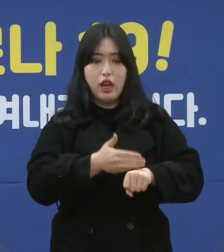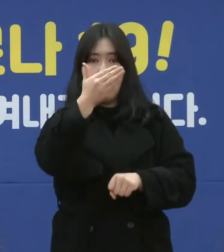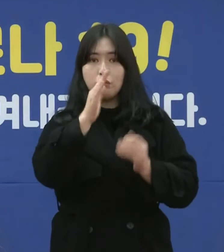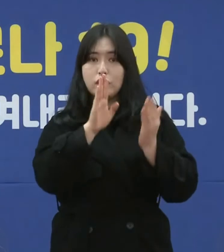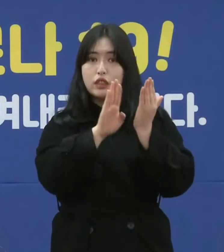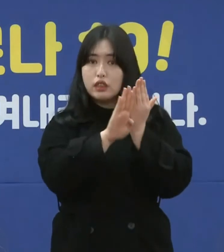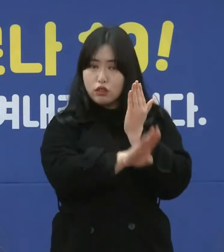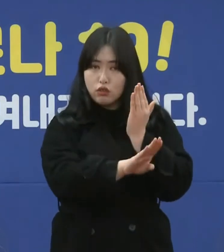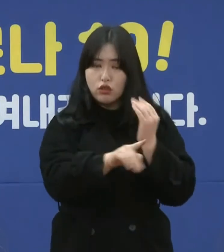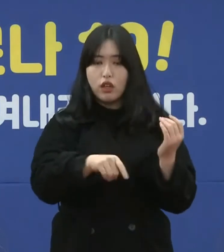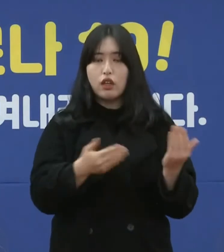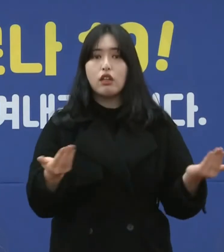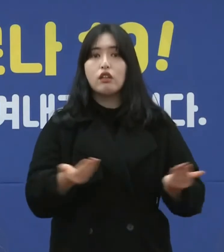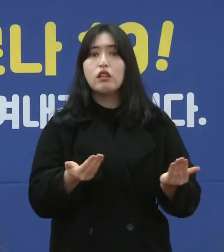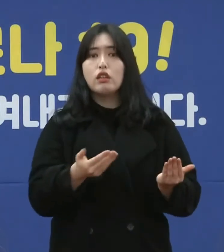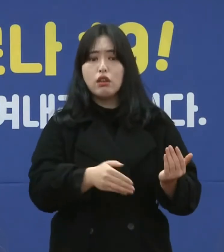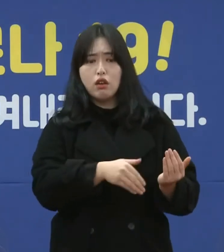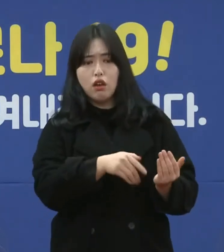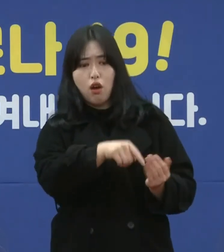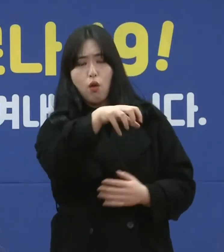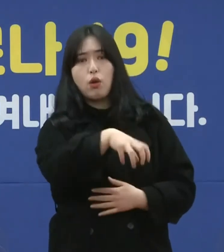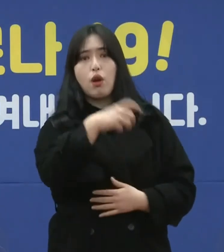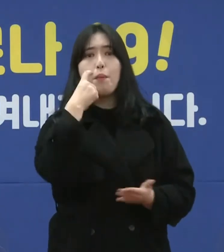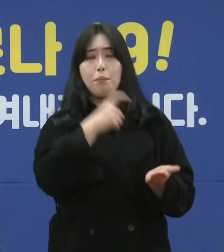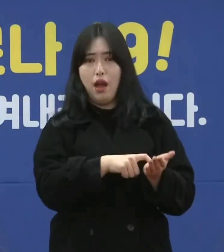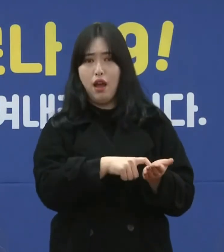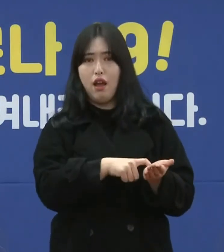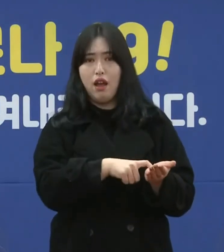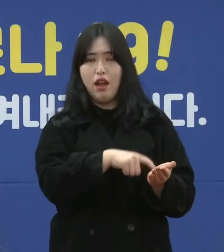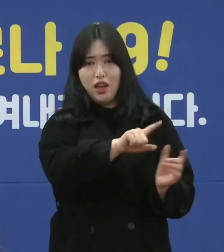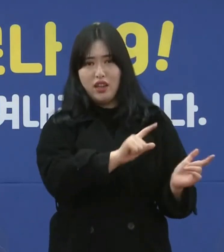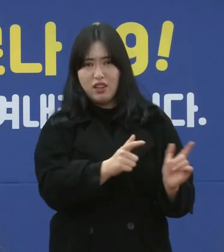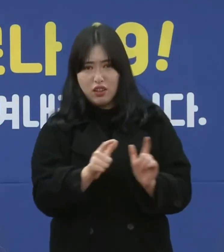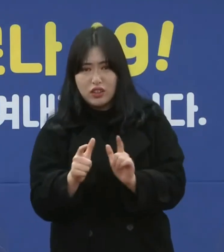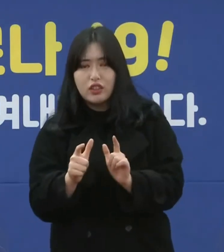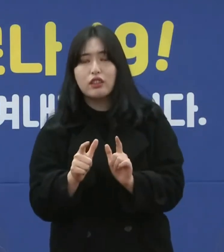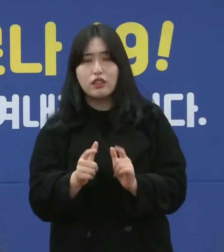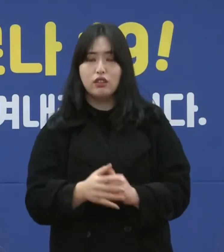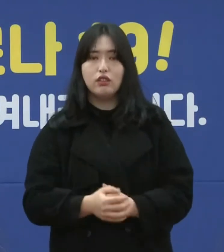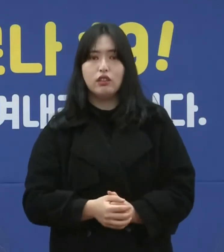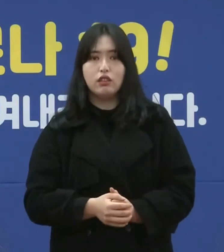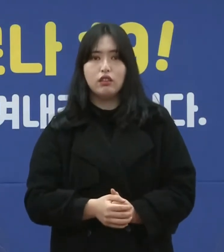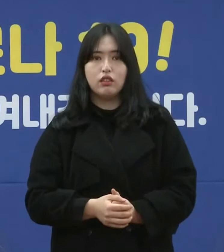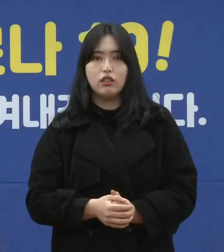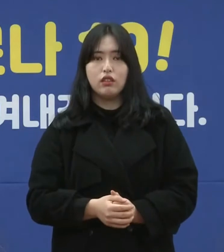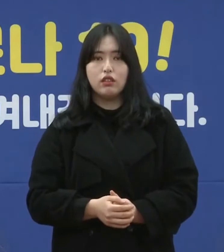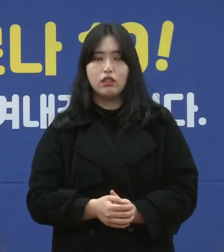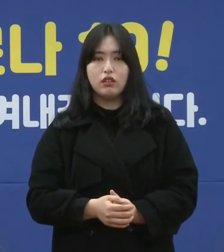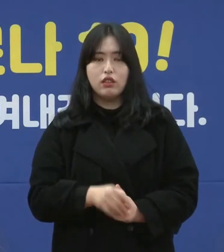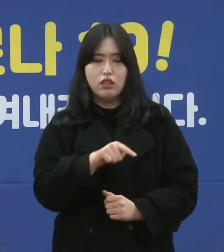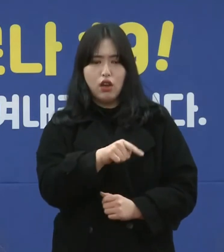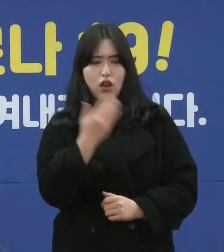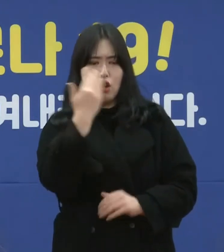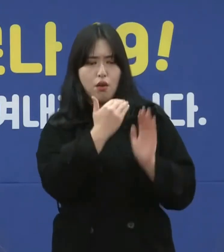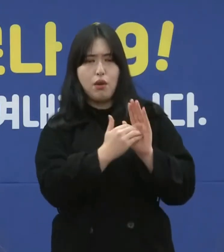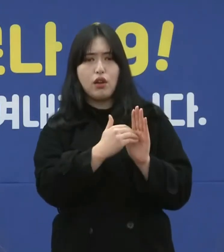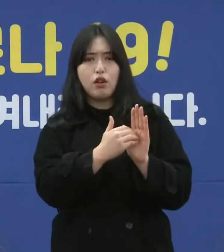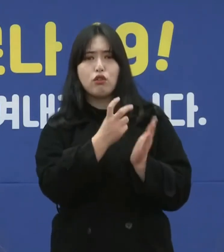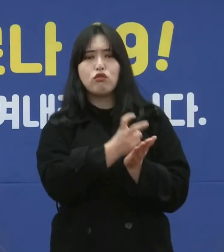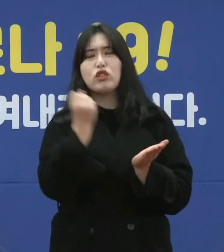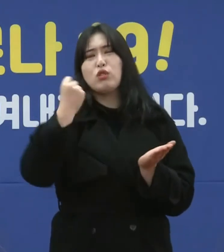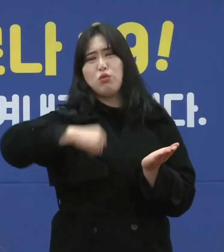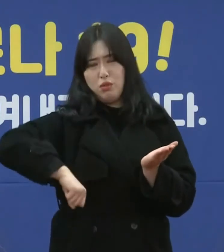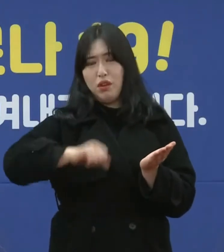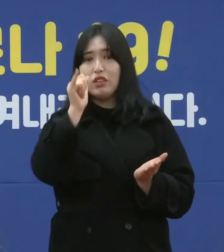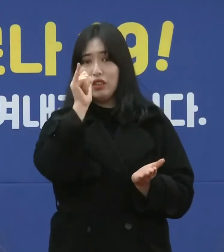이후에 영업하는 장소가 있다든지 이런 부분들이 방역수칙 위반 사례였고